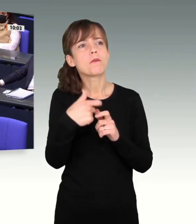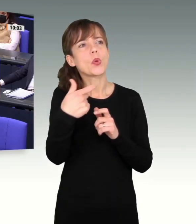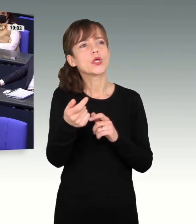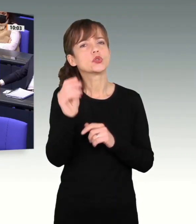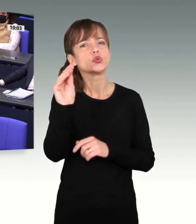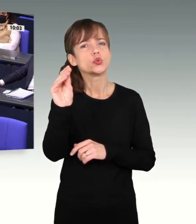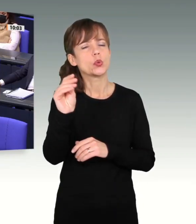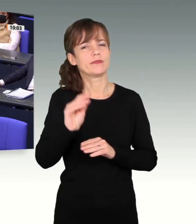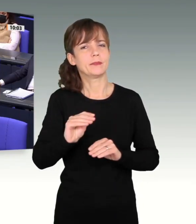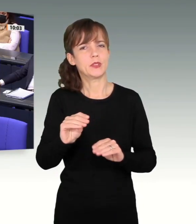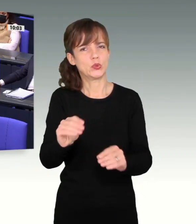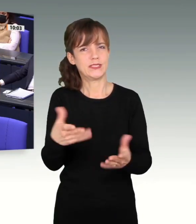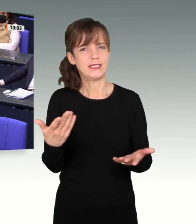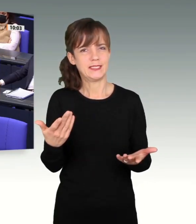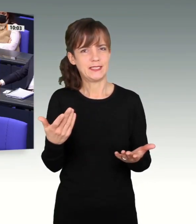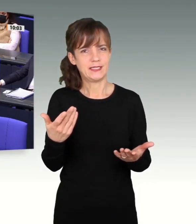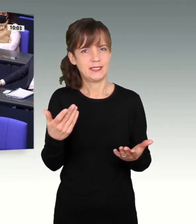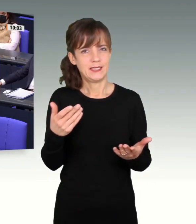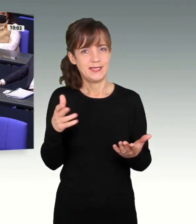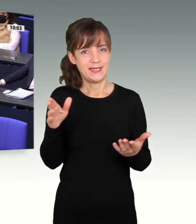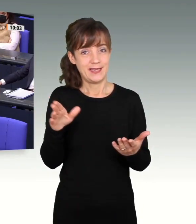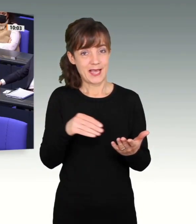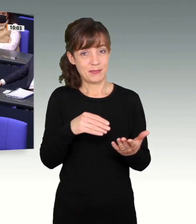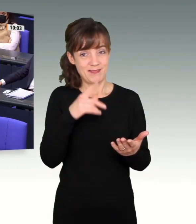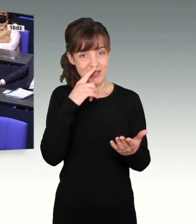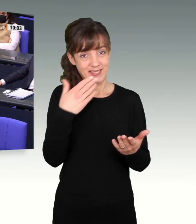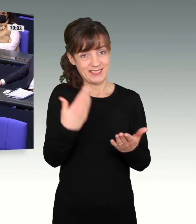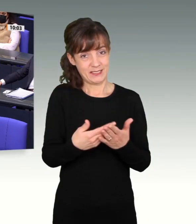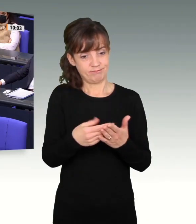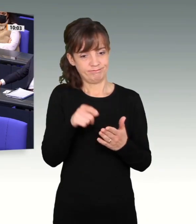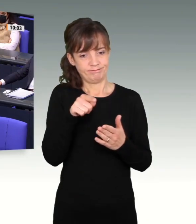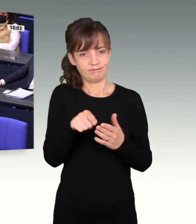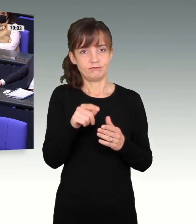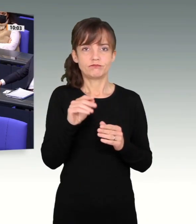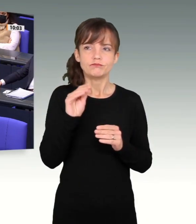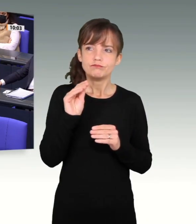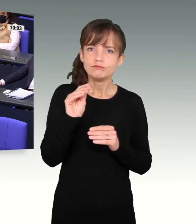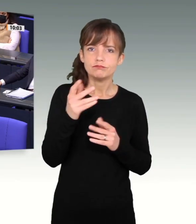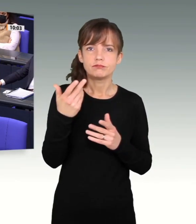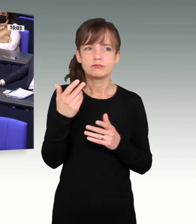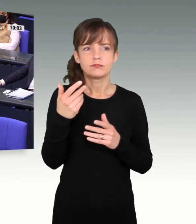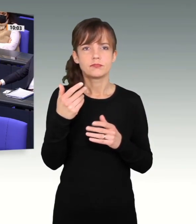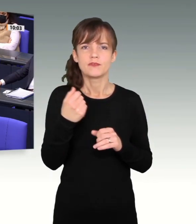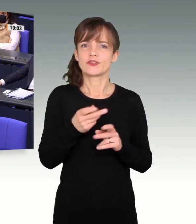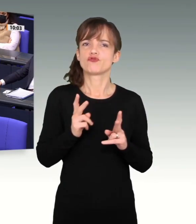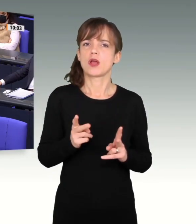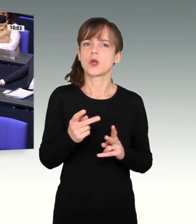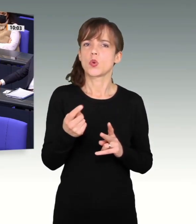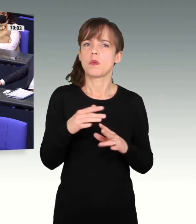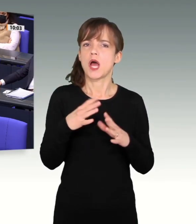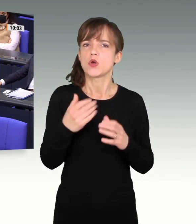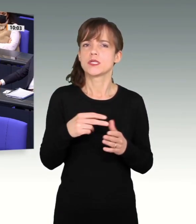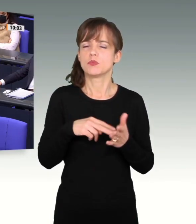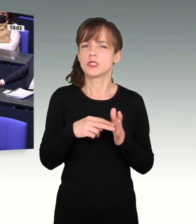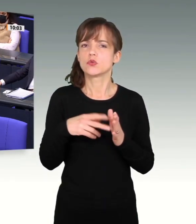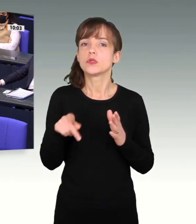Zukunft verwendet. Und damit, wenn wir das in Zukunft zum Standard unserer Haushaltspolitik machen, haben wir der Höhe